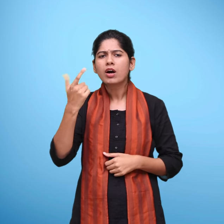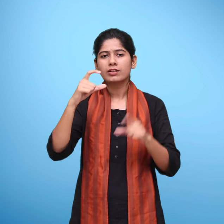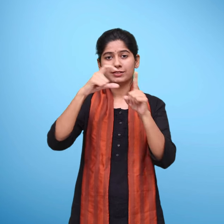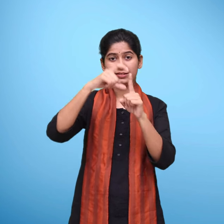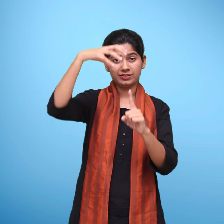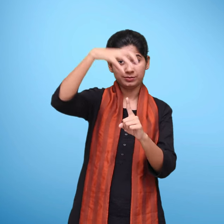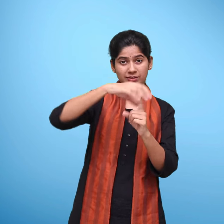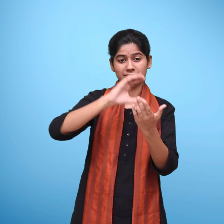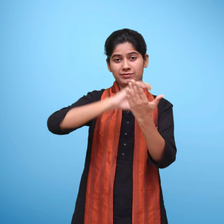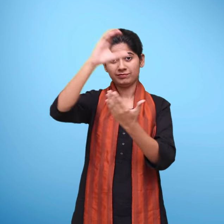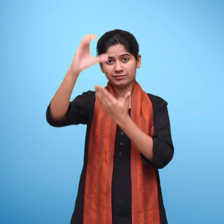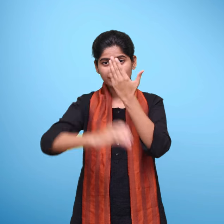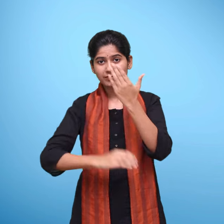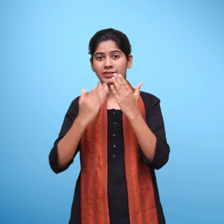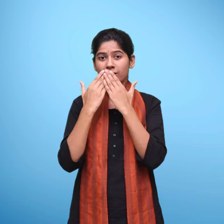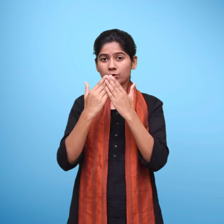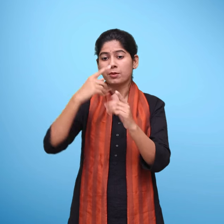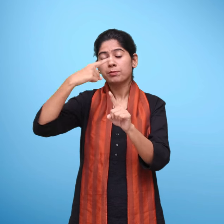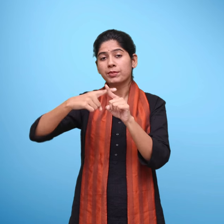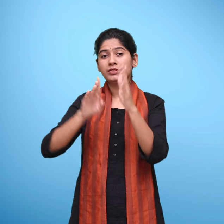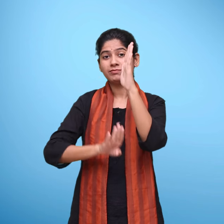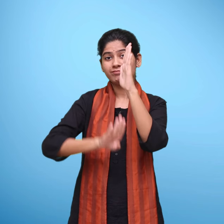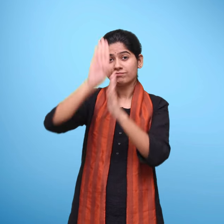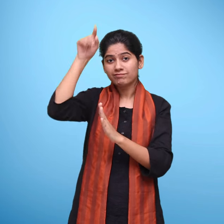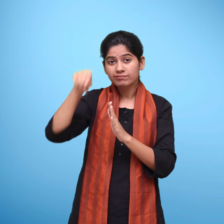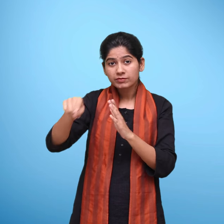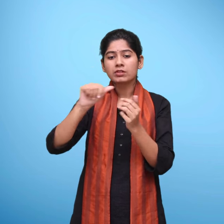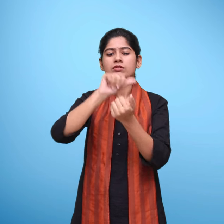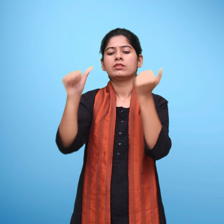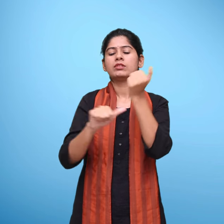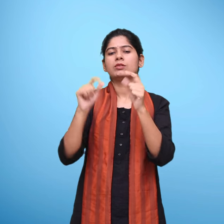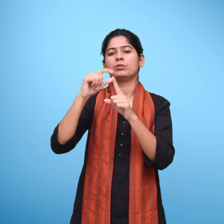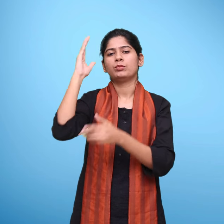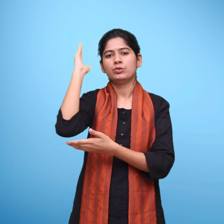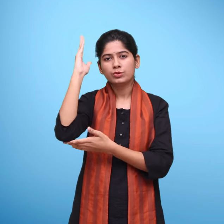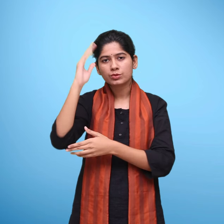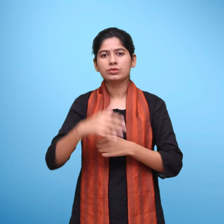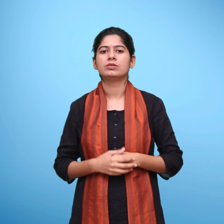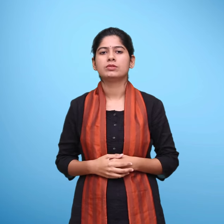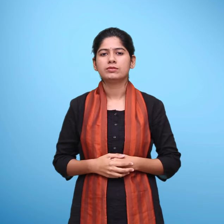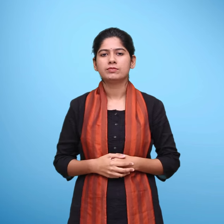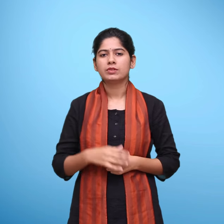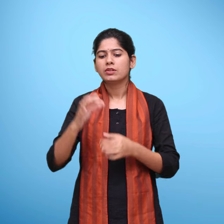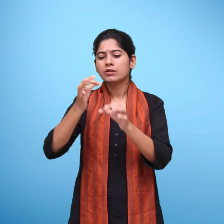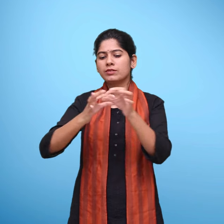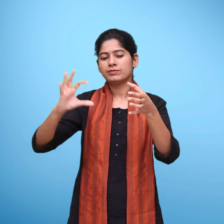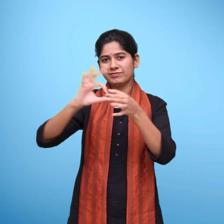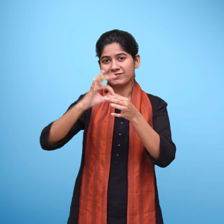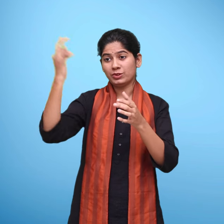पाठचर्य अध्ययन एवं विकास विभाग राष्ट्रिय शैक्षिक अनुसंधान और प्रशिक्षन परिशद